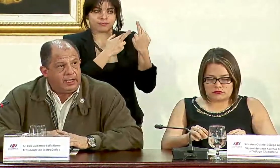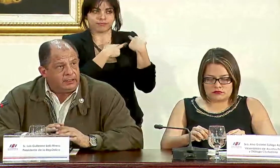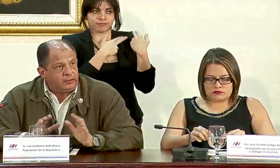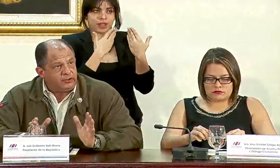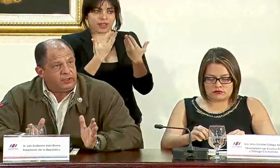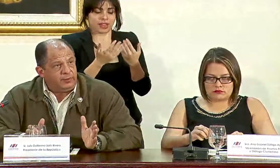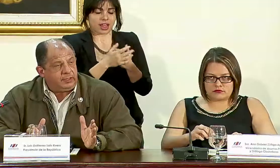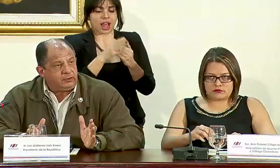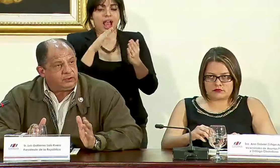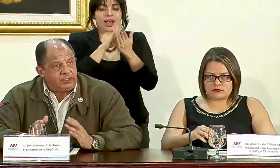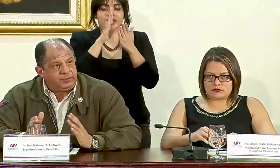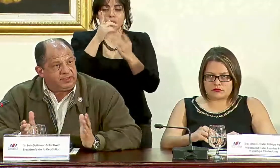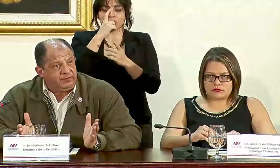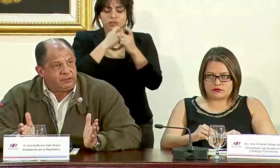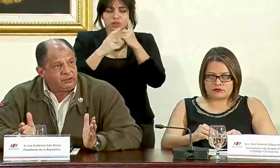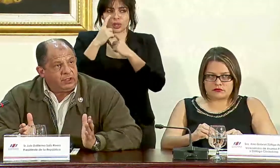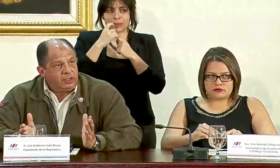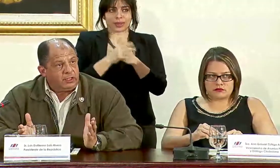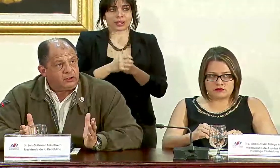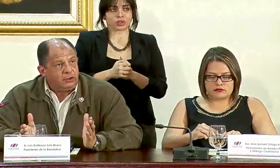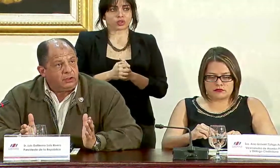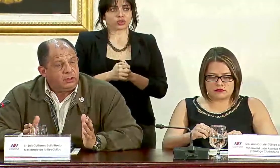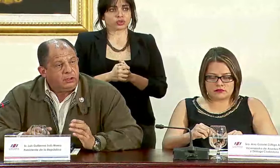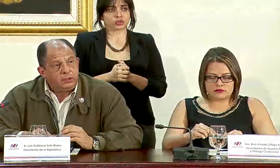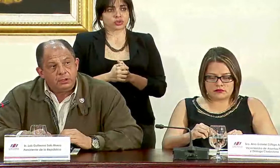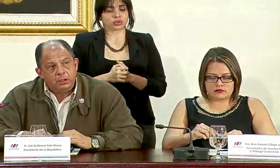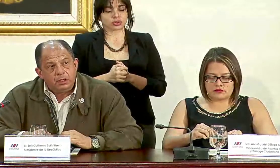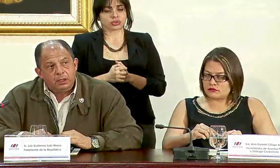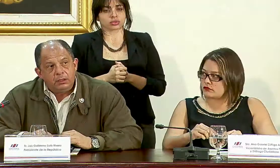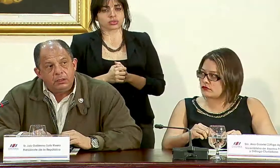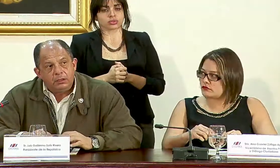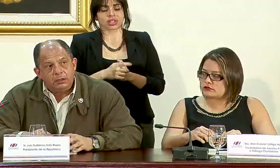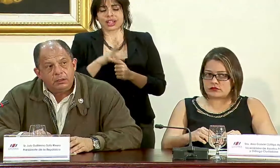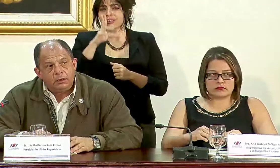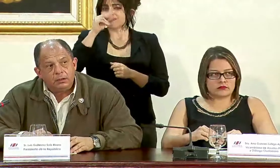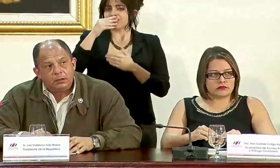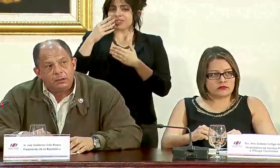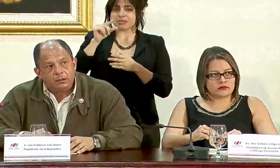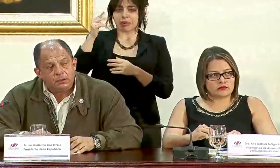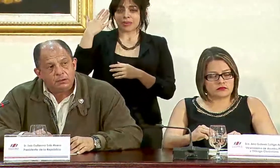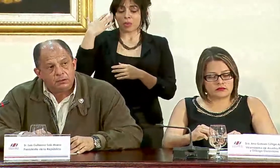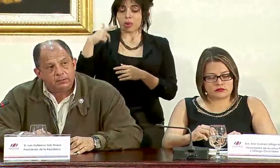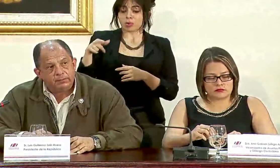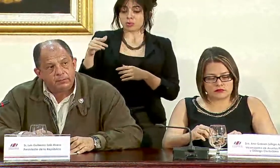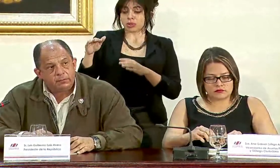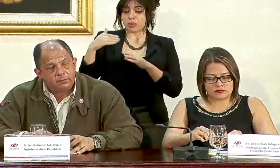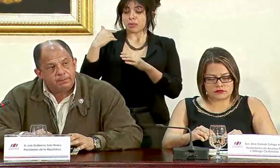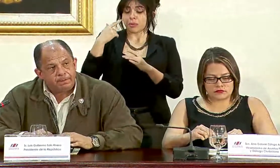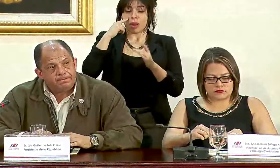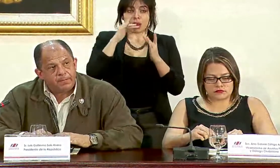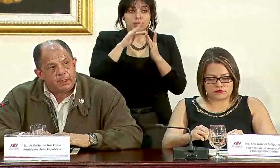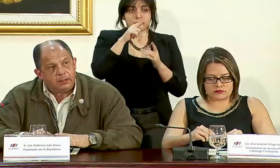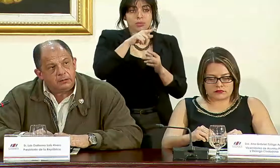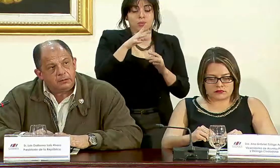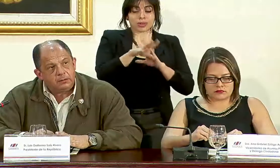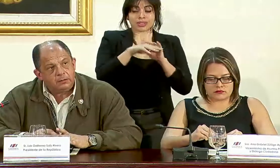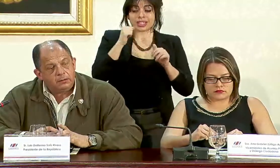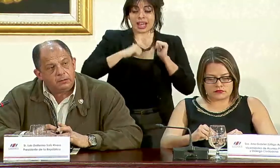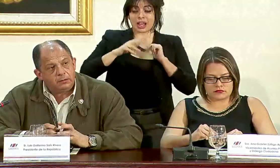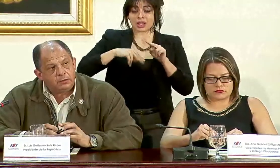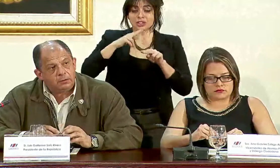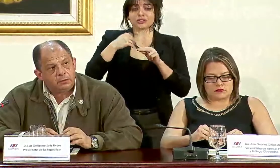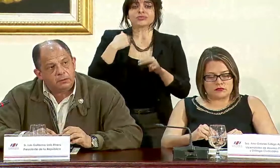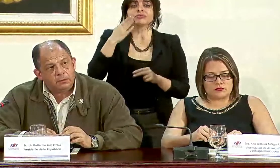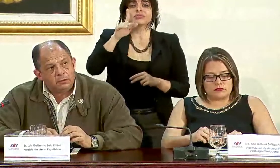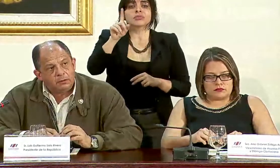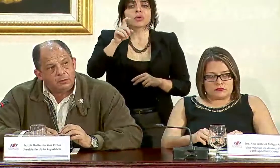dar ante cuestionamientos específicos que no la dio la semana pasada cuando usted me remitió a él a la salida del Teatro Nacional yo